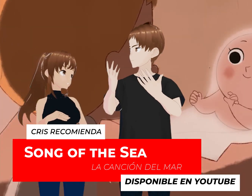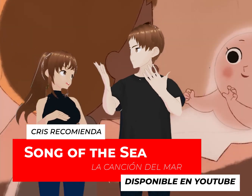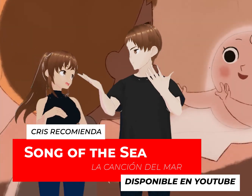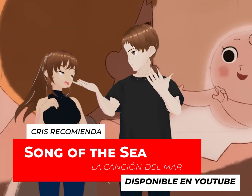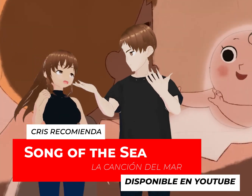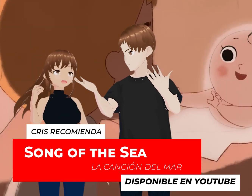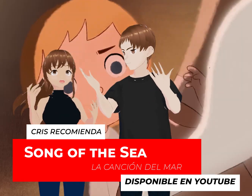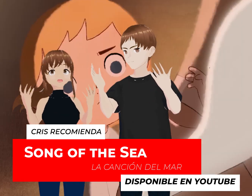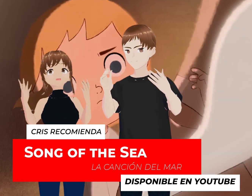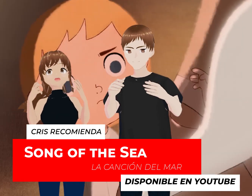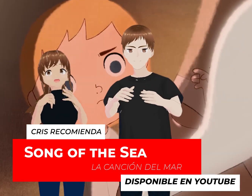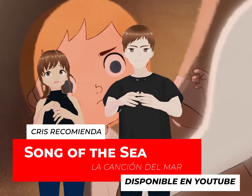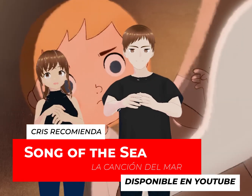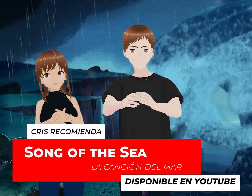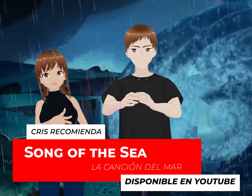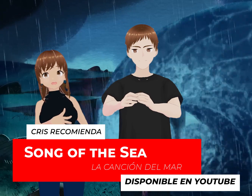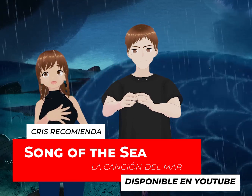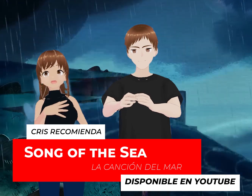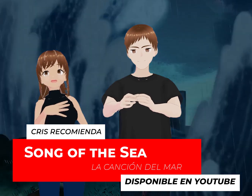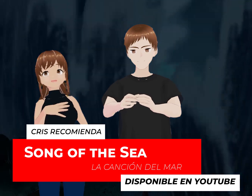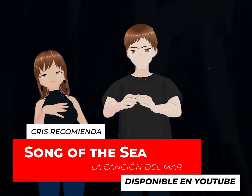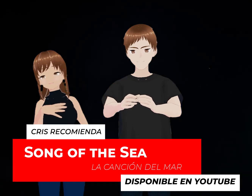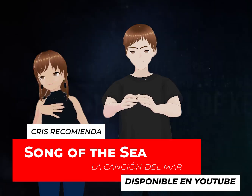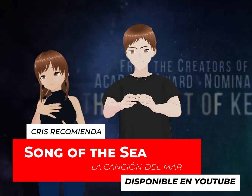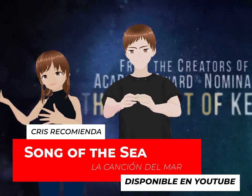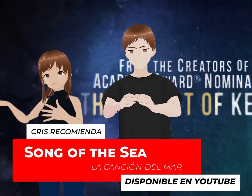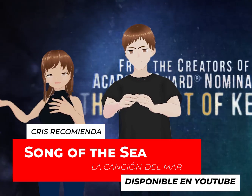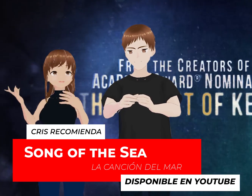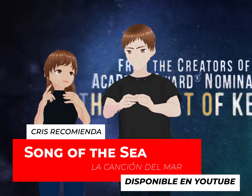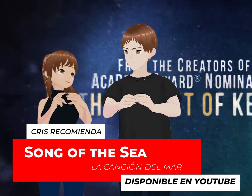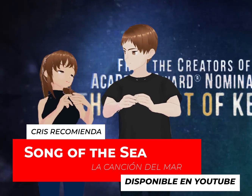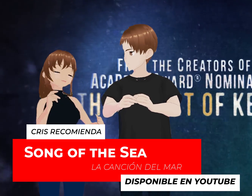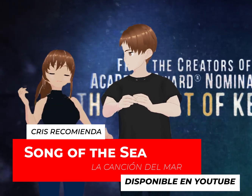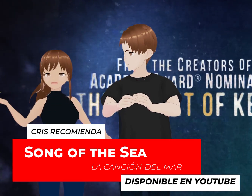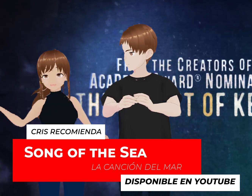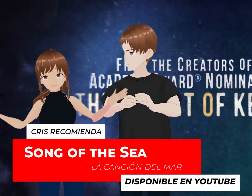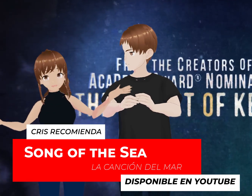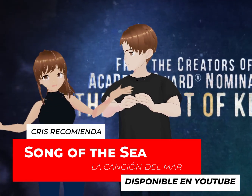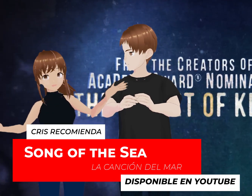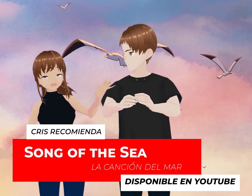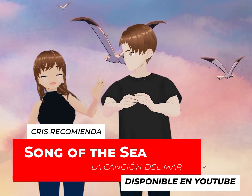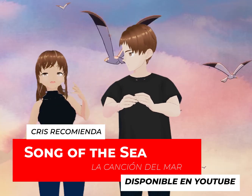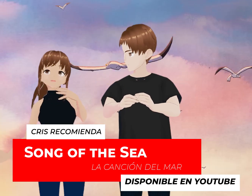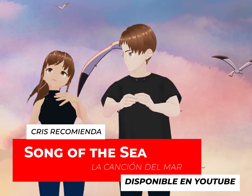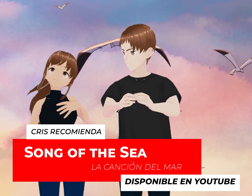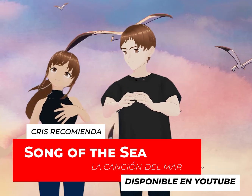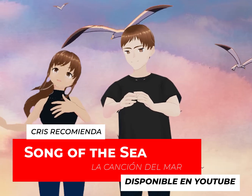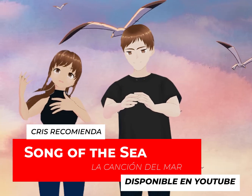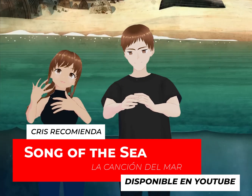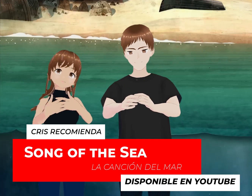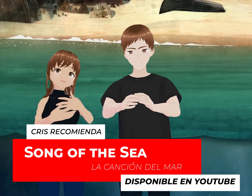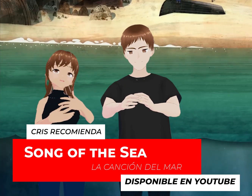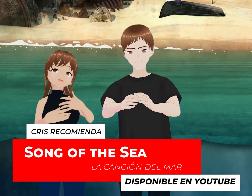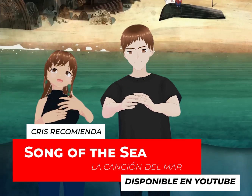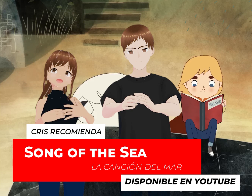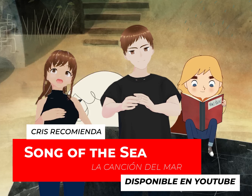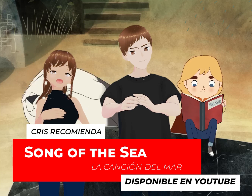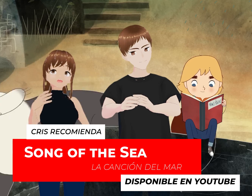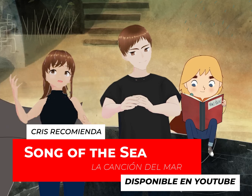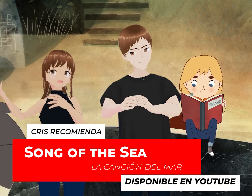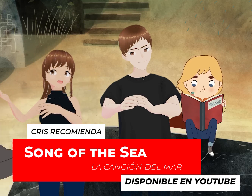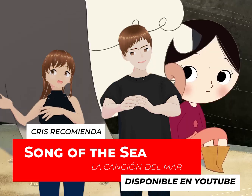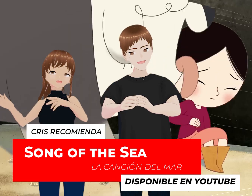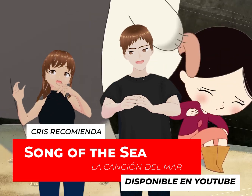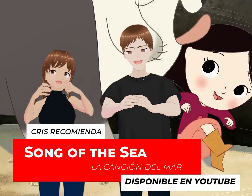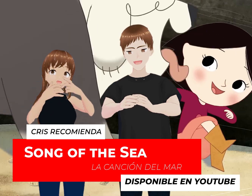viva. Y entonces su hermanito y el mejor amigo del hermanito, que es un perro maravilloso, pasan por muchas aventuras para